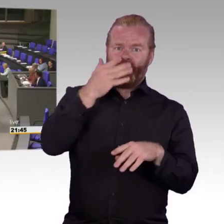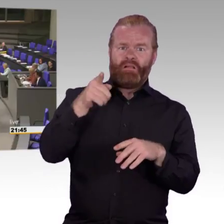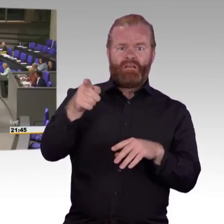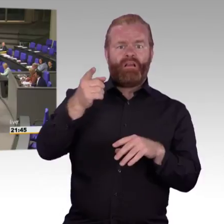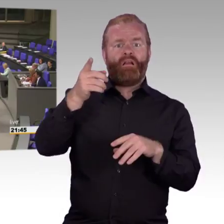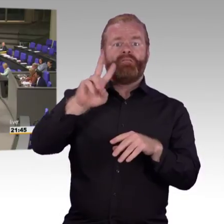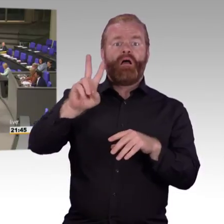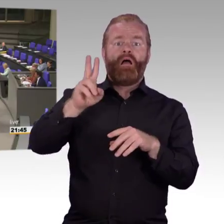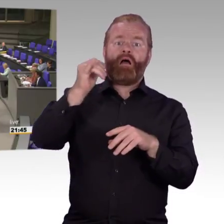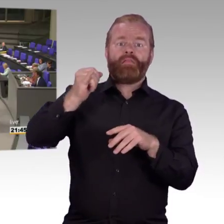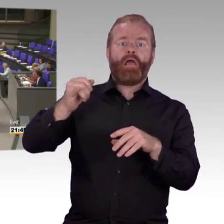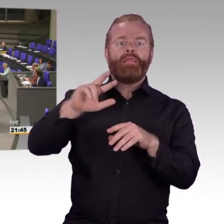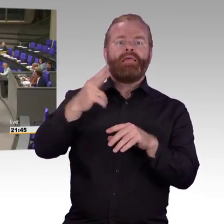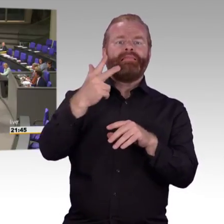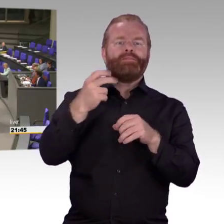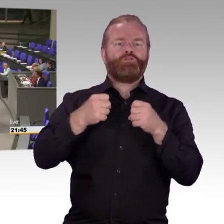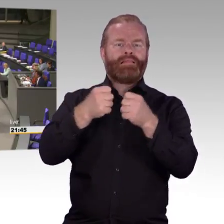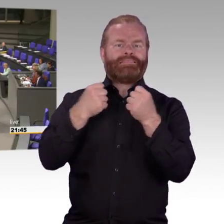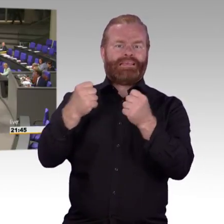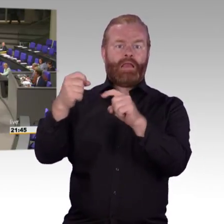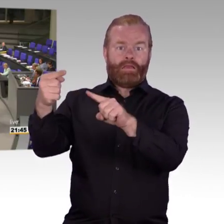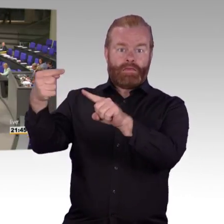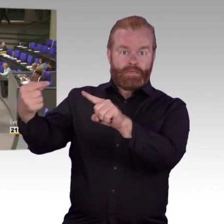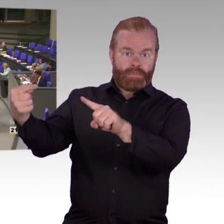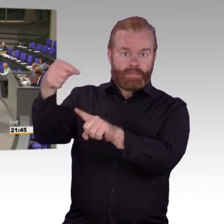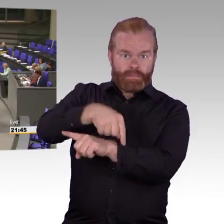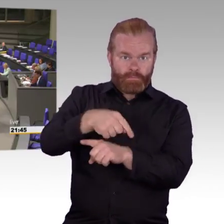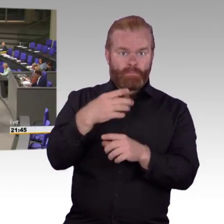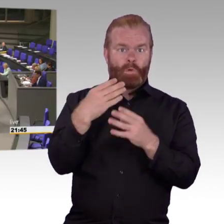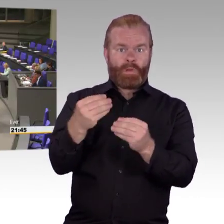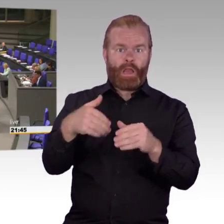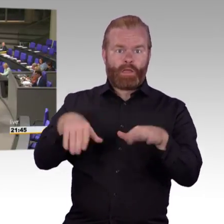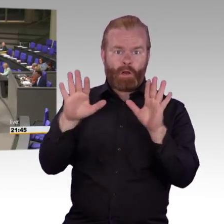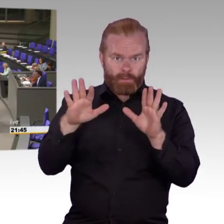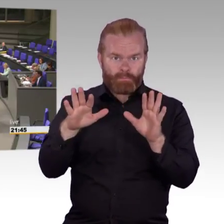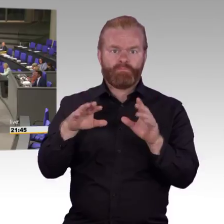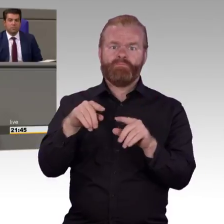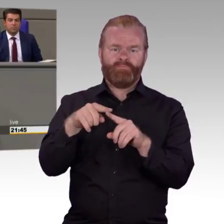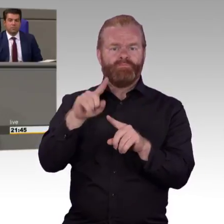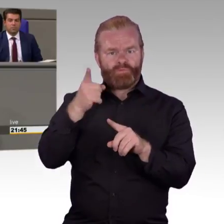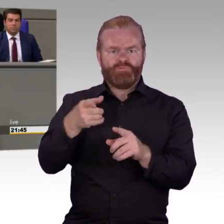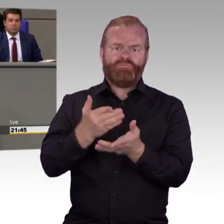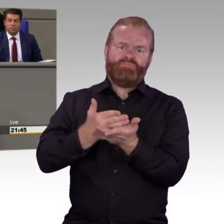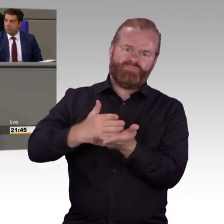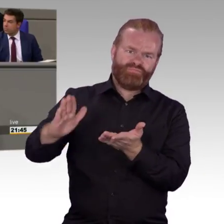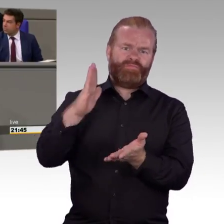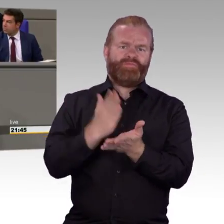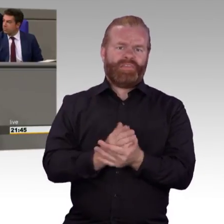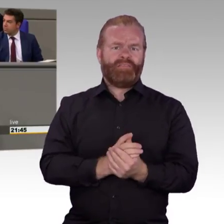reden würden. Ich rede auch zur Sache, denn das hängt miteinander zusammen, wenn man tatsächlich Asylbewerber, die sich im laufenden Verfahren und nicht